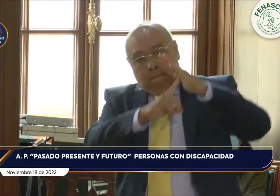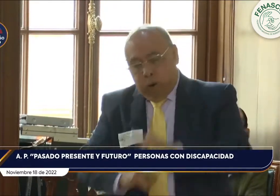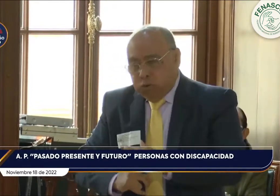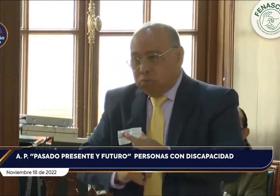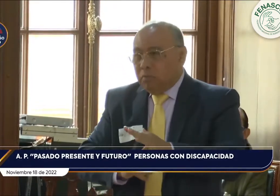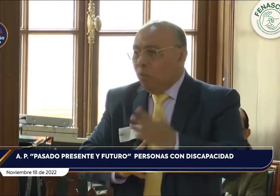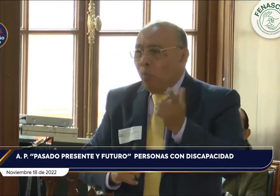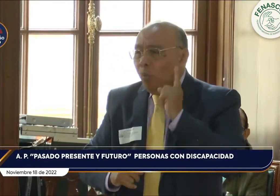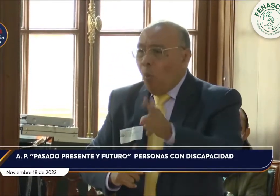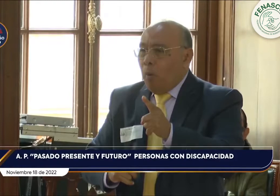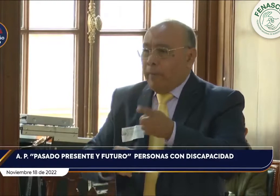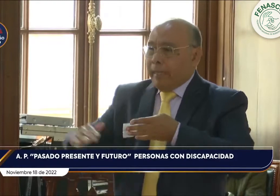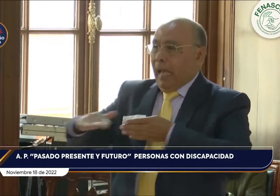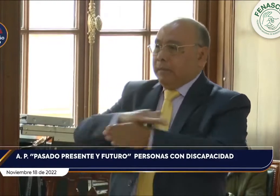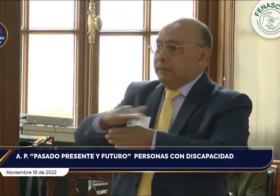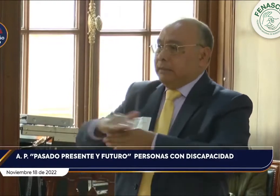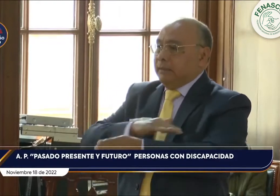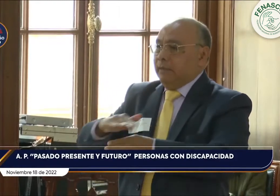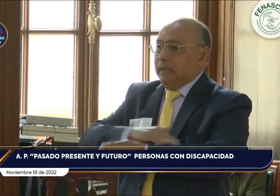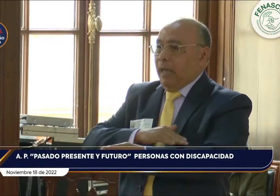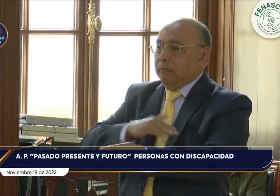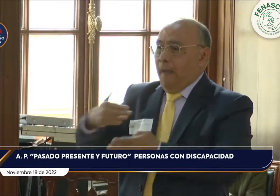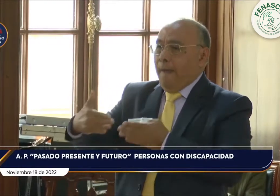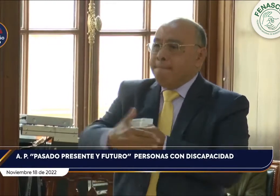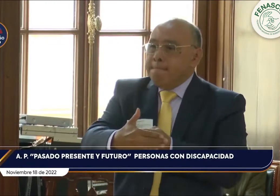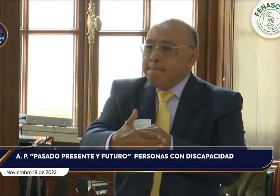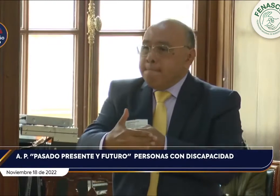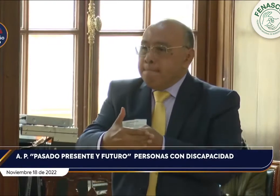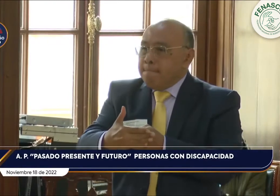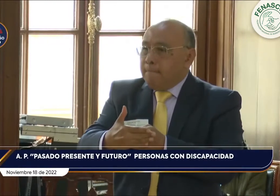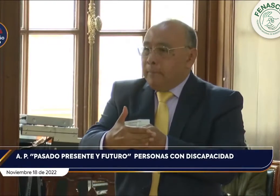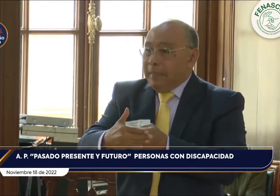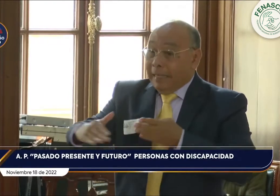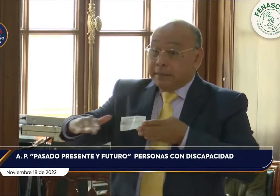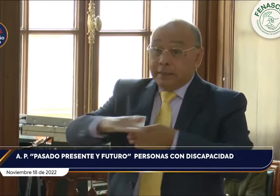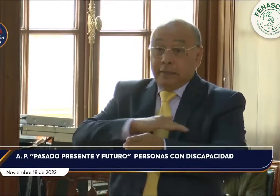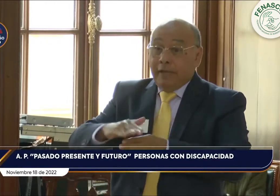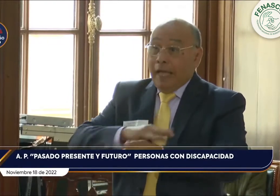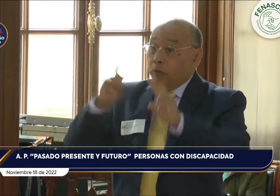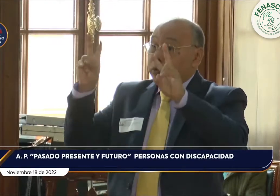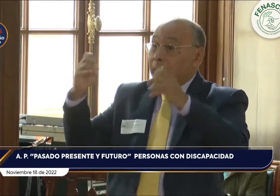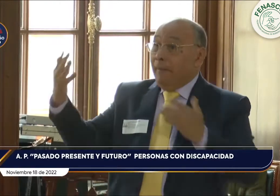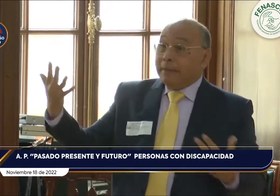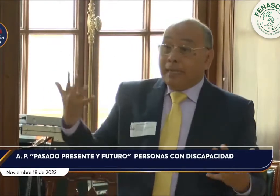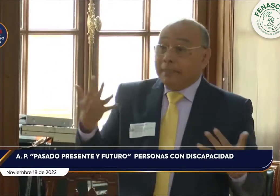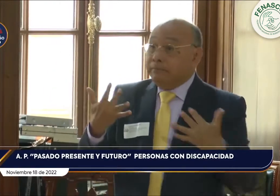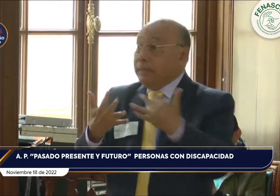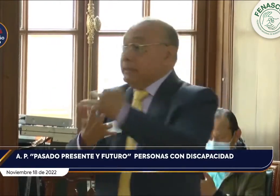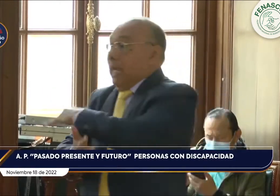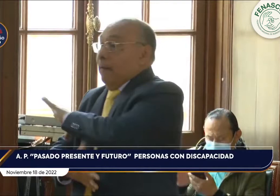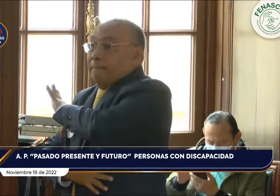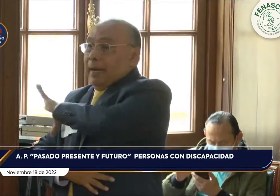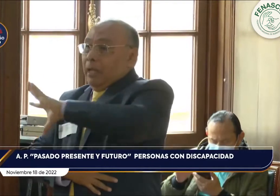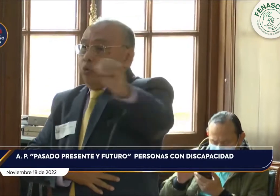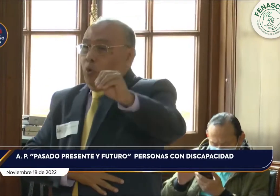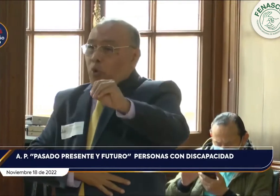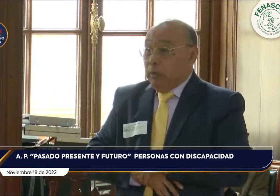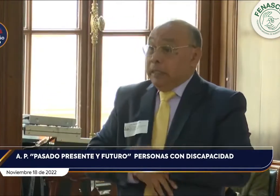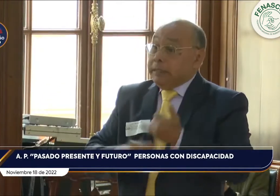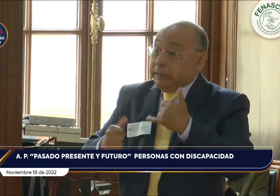claro, tenemos estas dificultades y estas barreras. Pero, ¿cuál es la dificultad más grande en todo? Es la accesibilidad transversal en